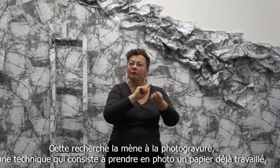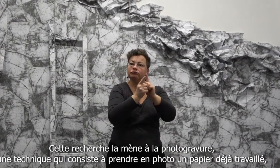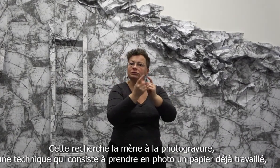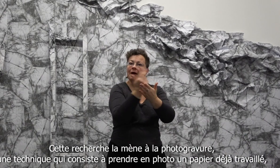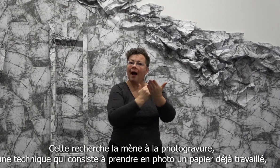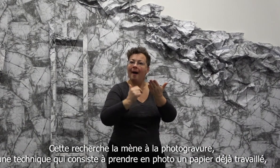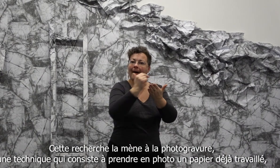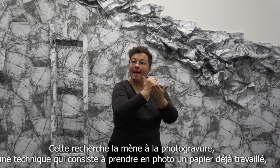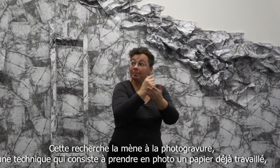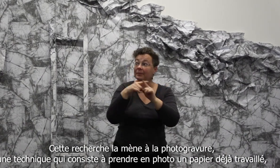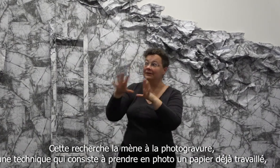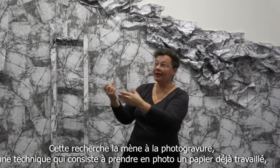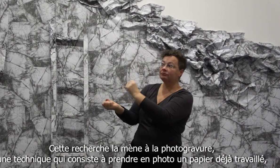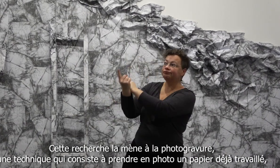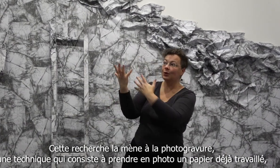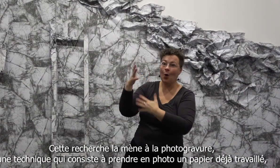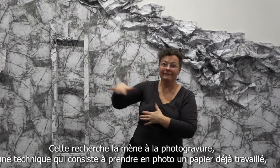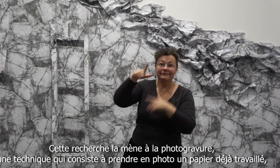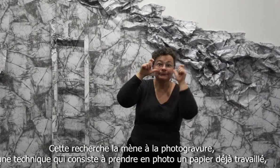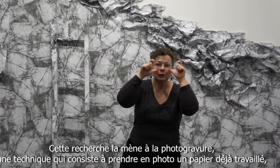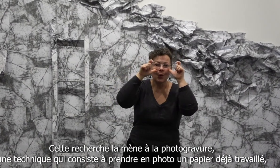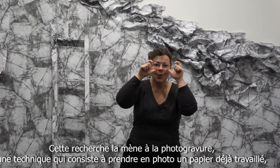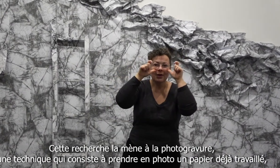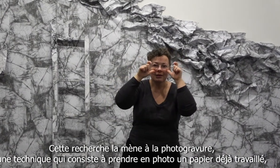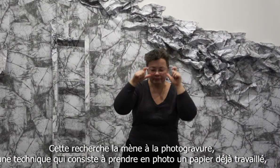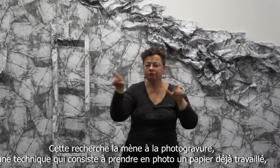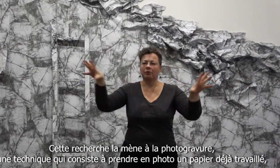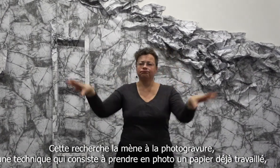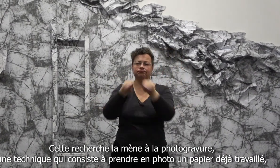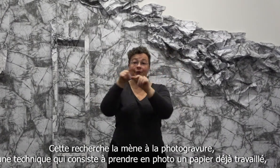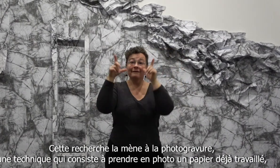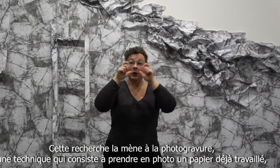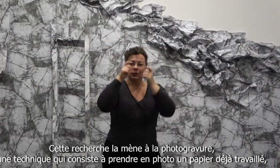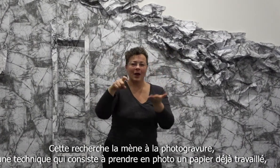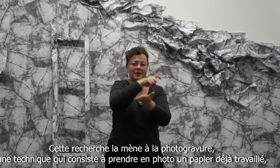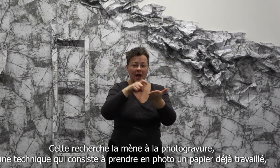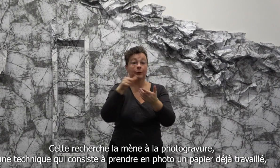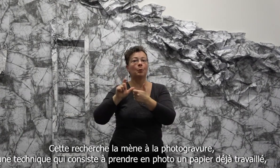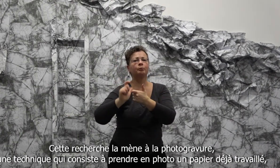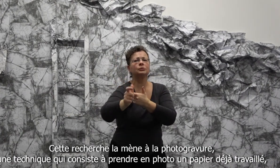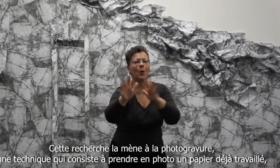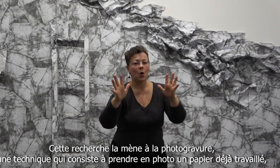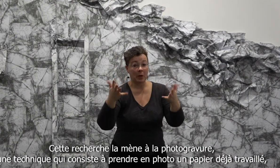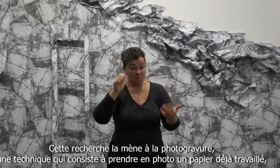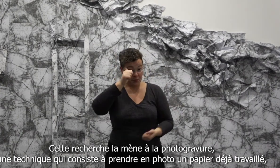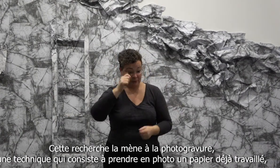sur le papier. Cette recherche l'amène à la photogravure, une technique qui consiste à prendre en photo un papier